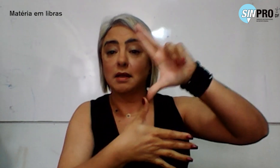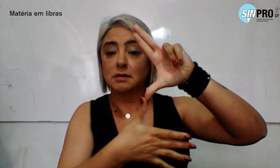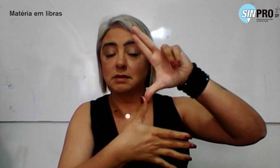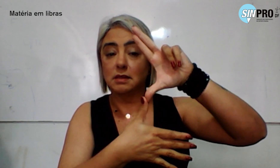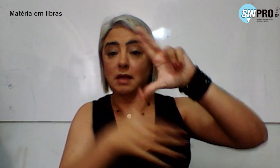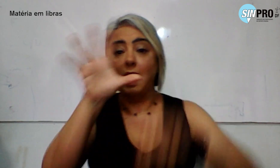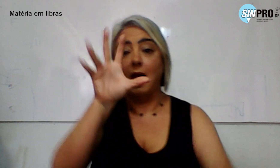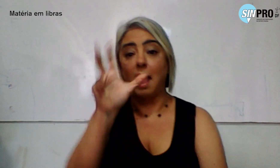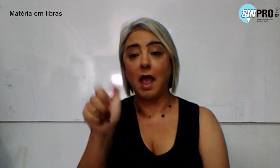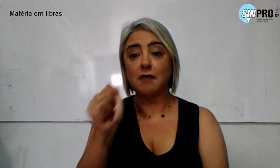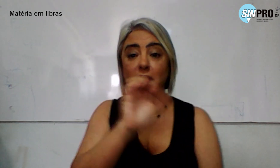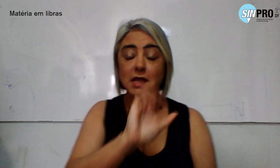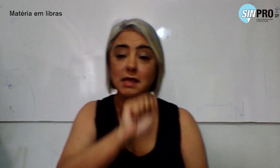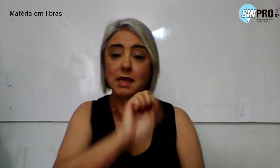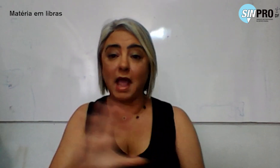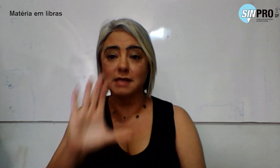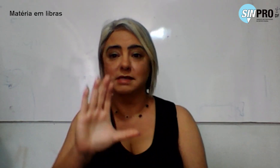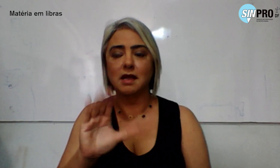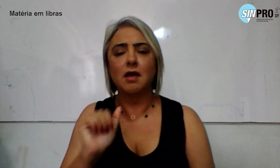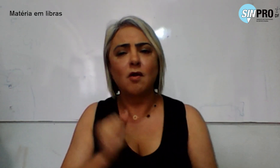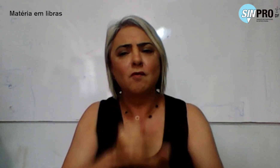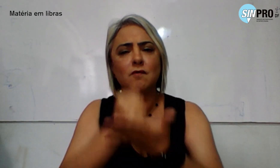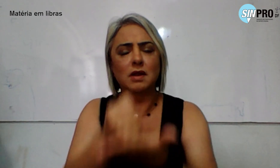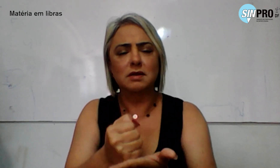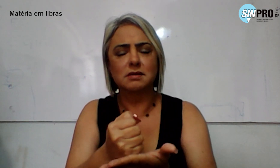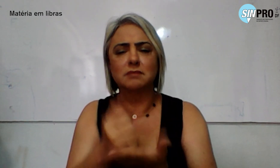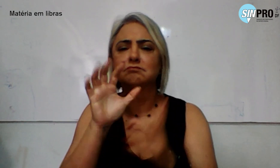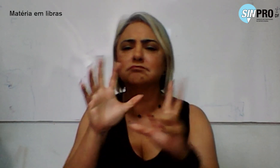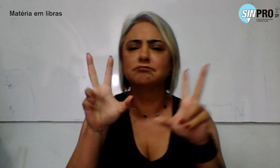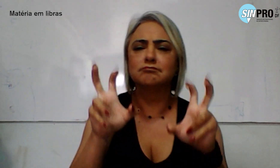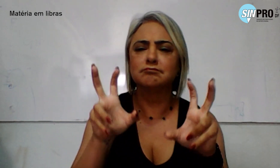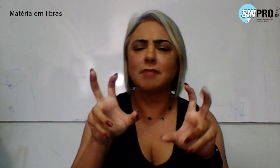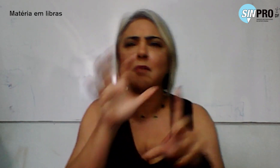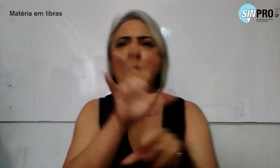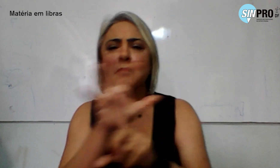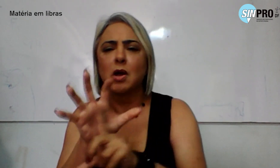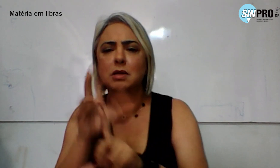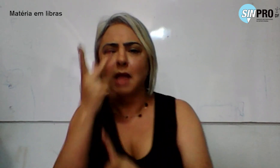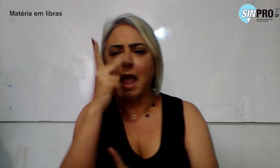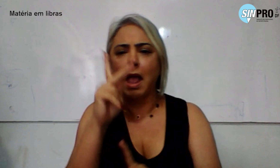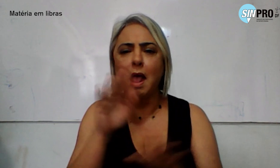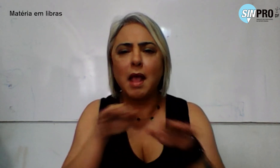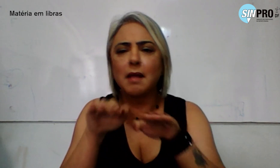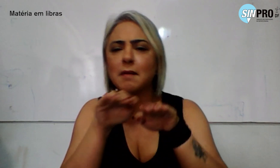África e Ásia, oferecendo uma abordagem universal para a educação,